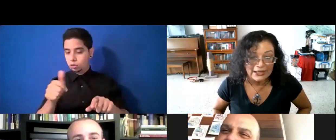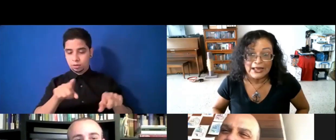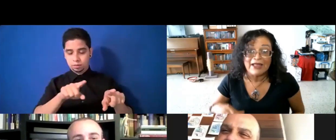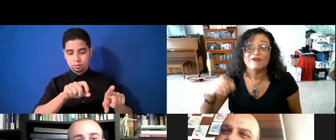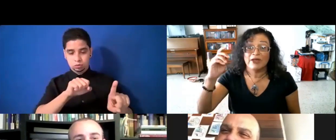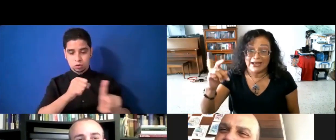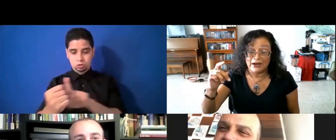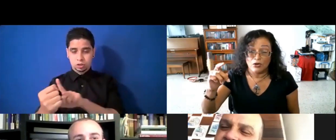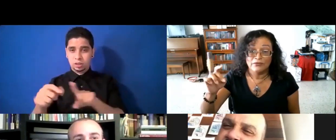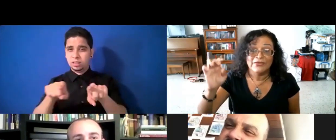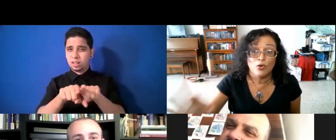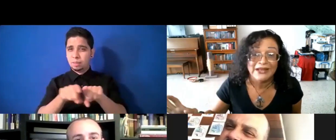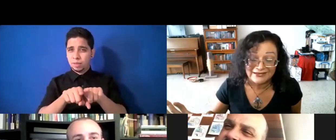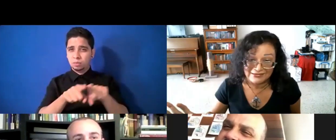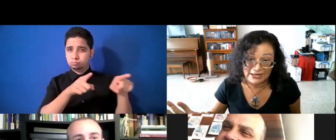en febrero de 2017.